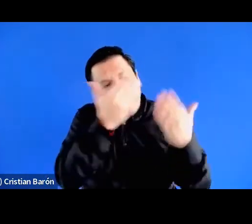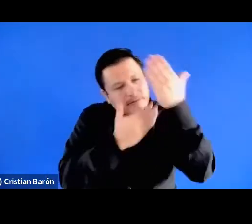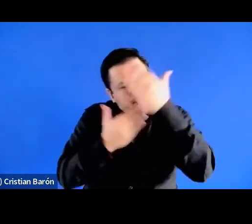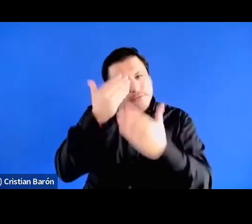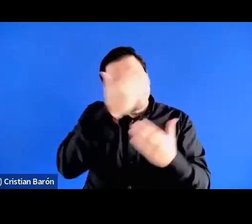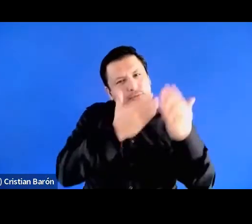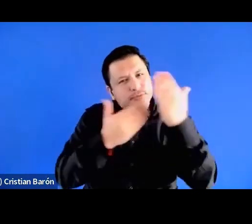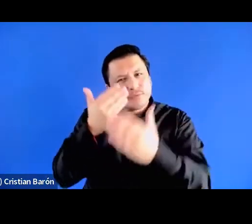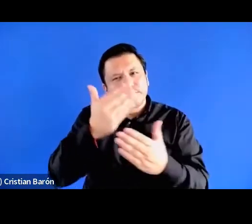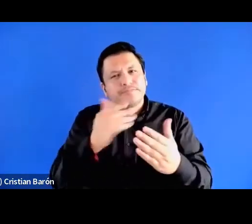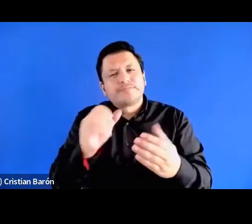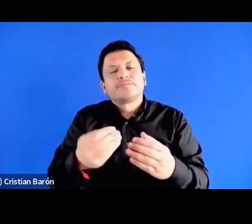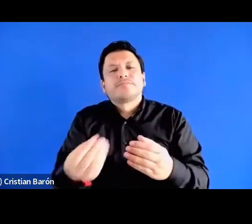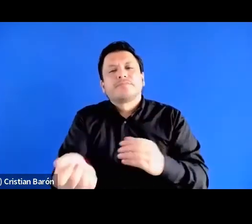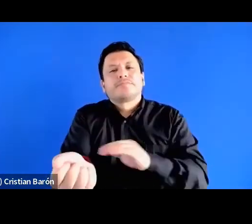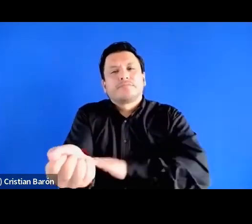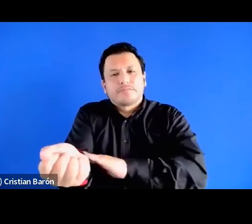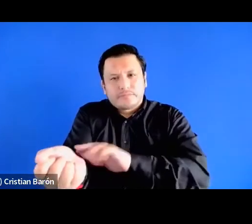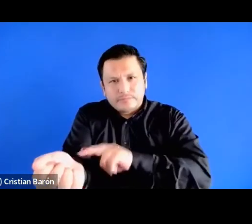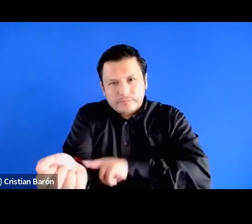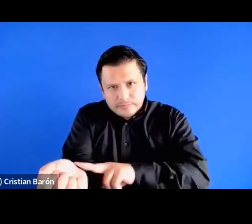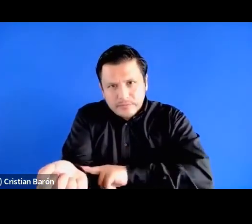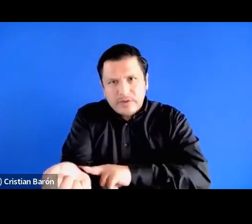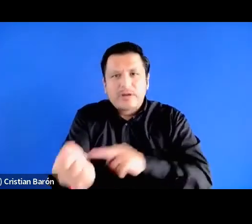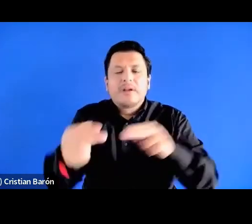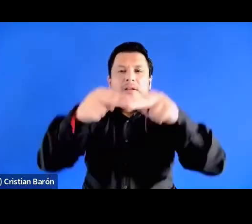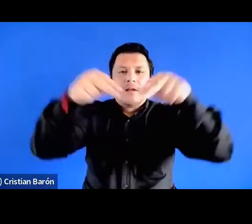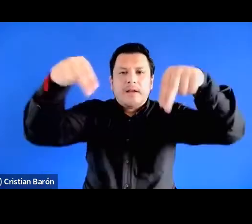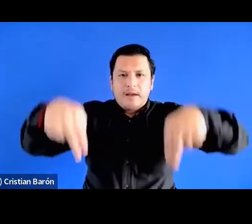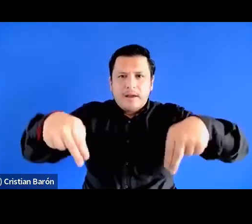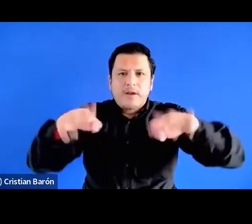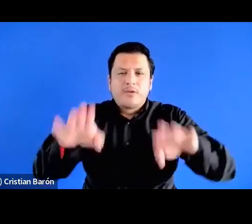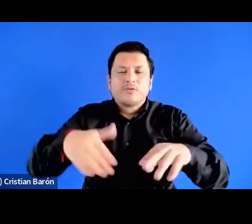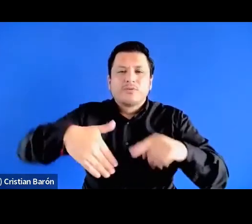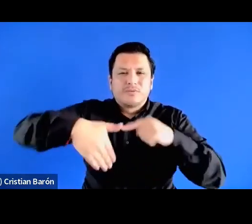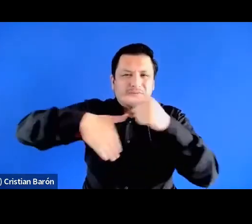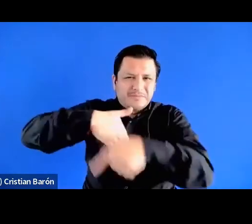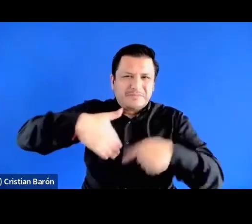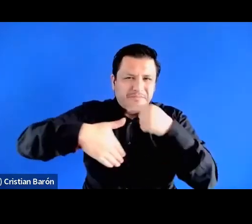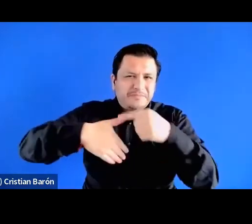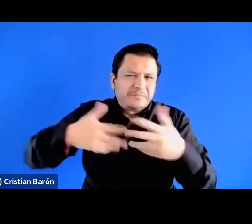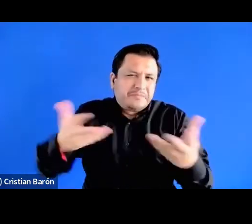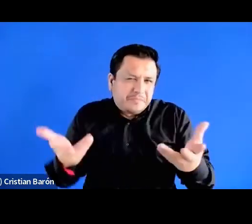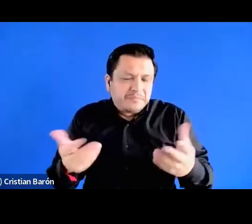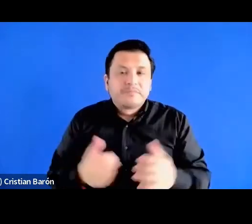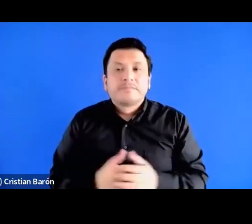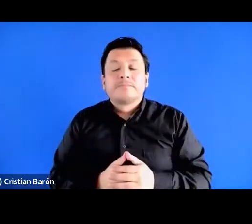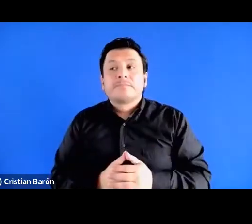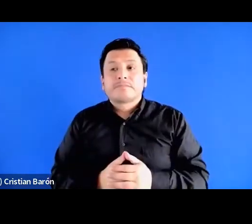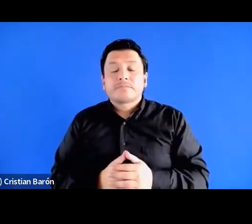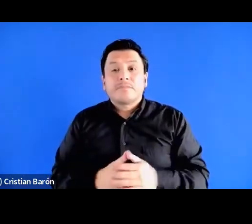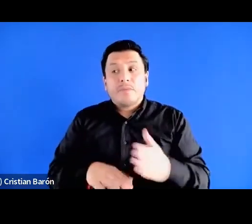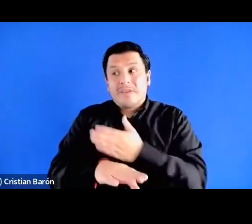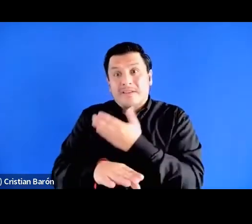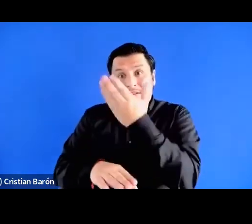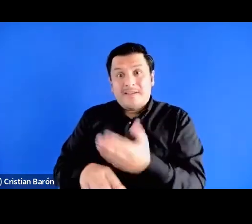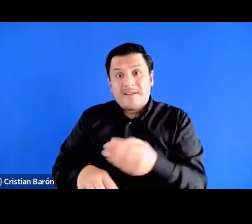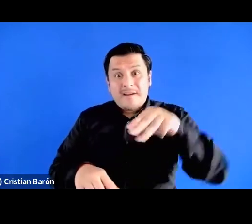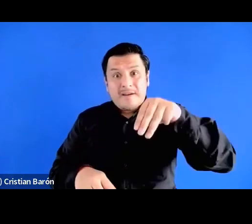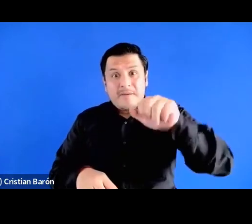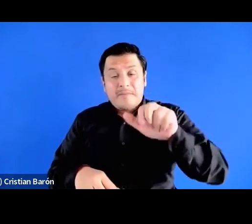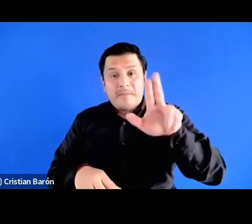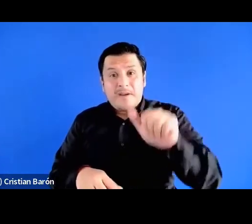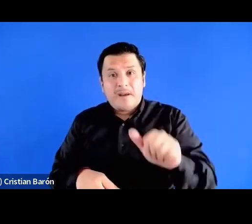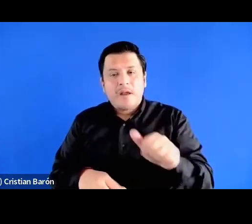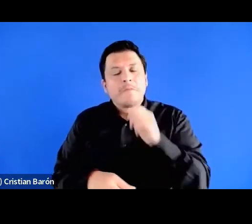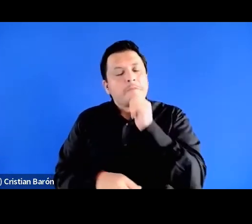razas y género en América Latina en este sentido Mara es